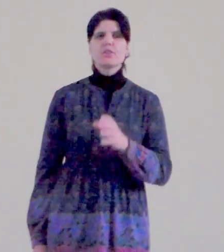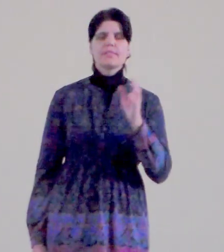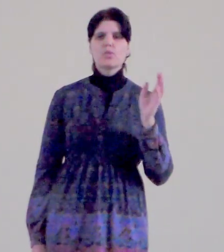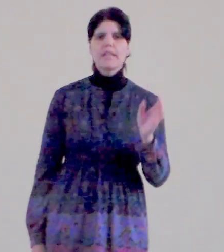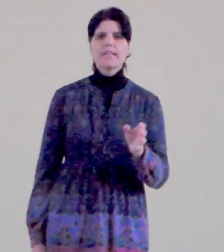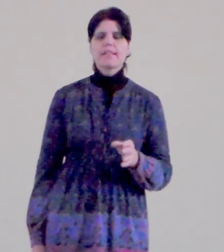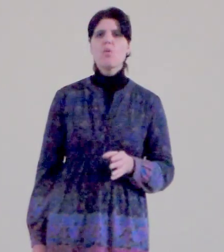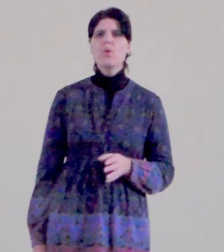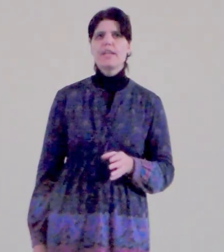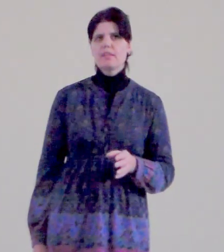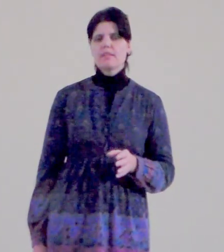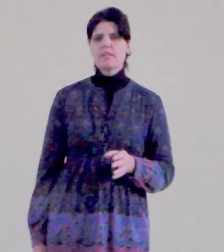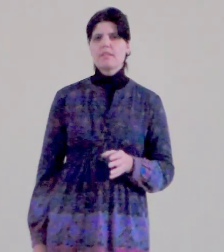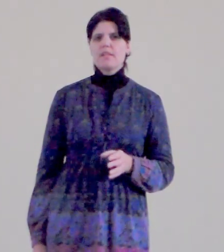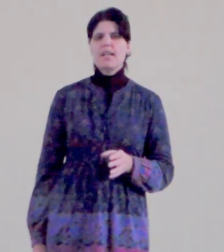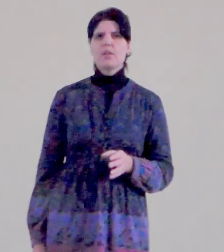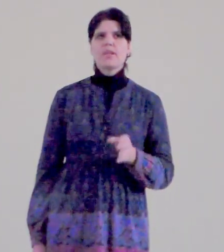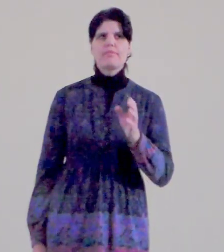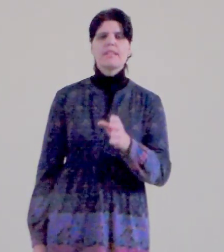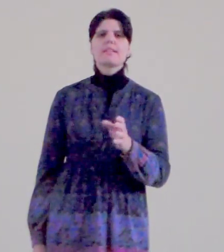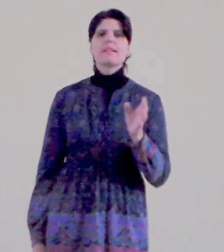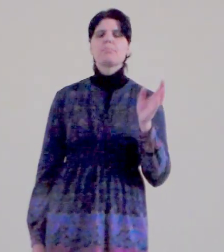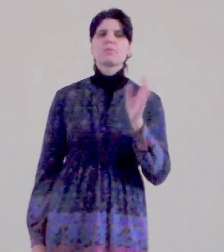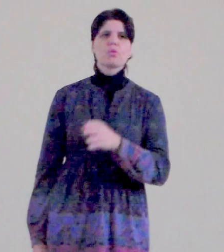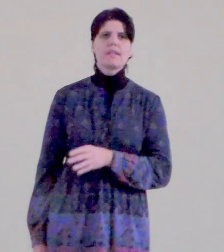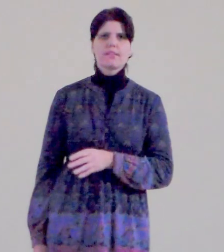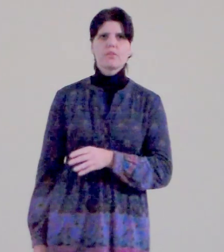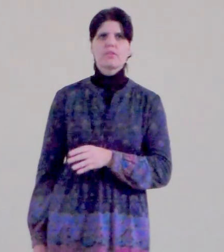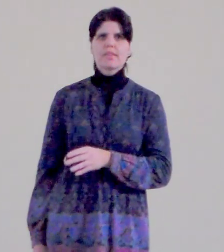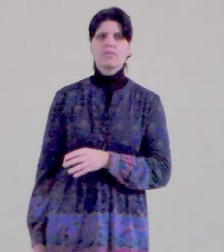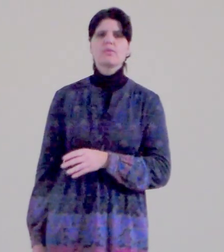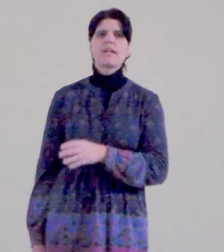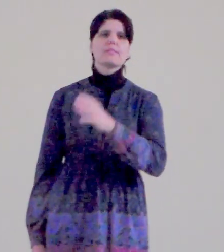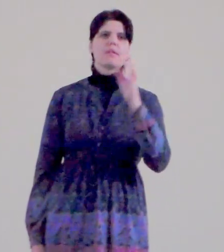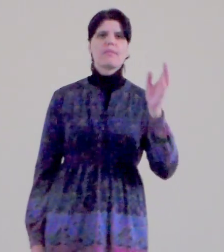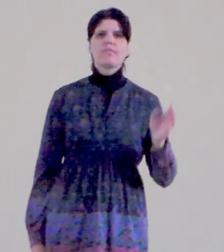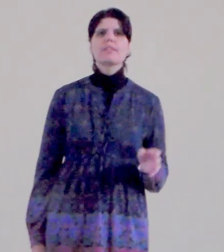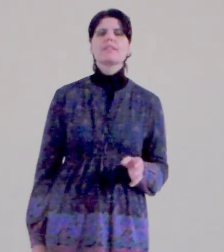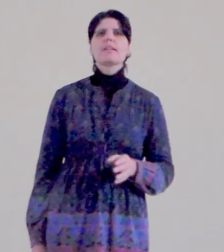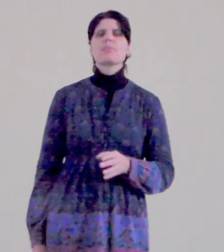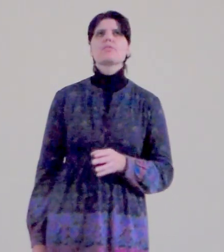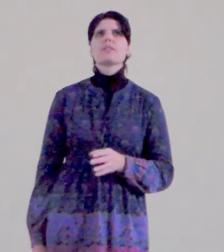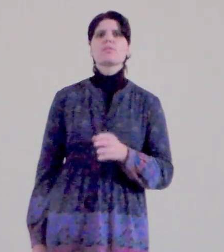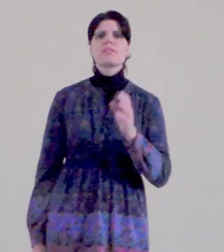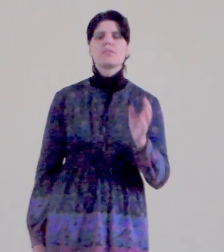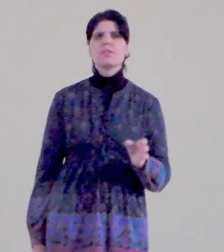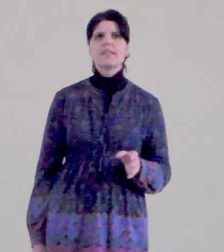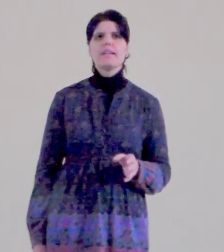takže si to nejdejte ujít, Haleluja, vy, který posloucháte tento záznam a vy, který prostě to slyšíte,